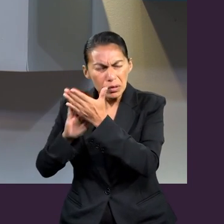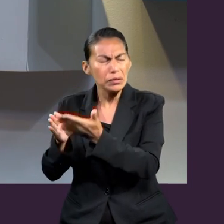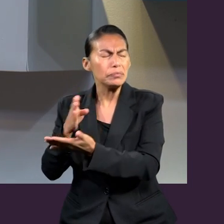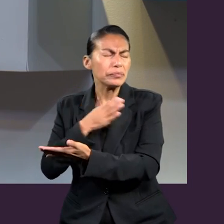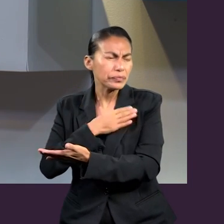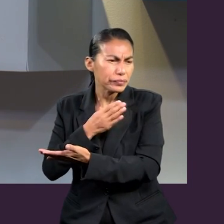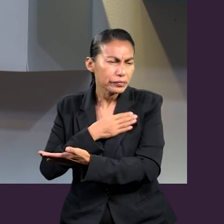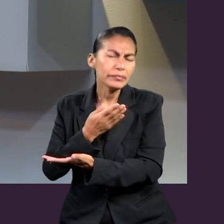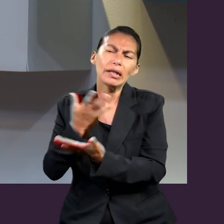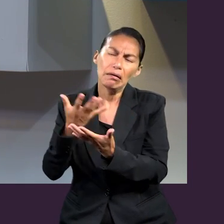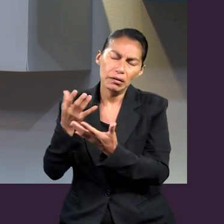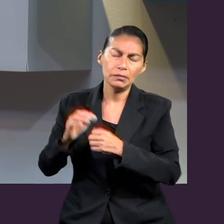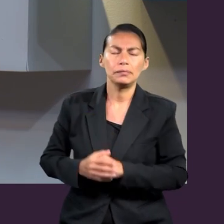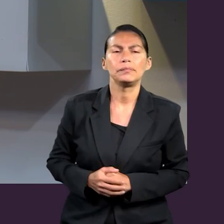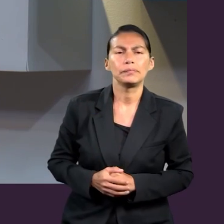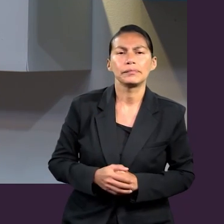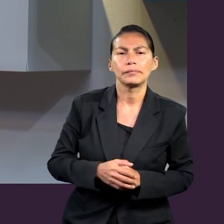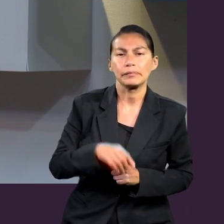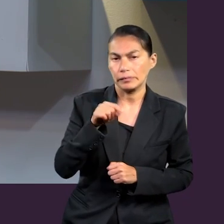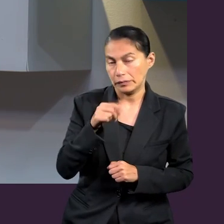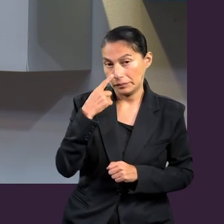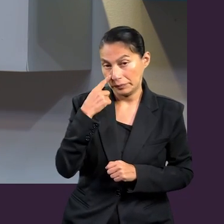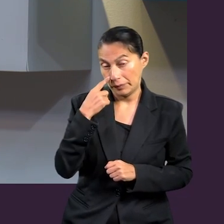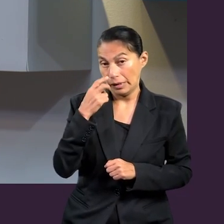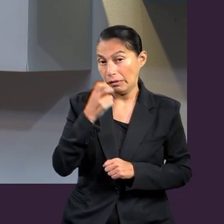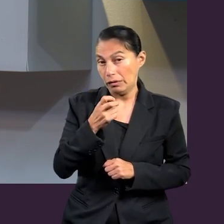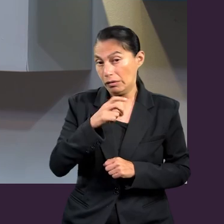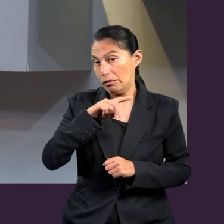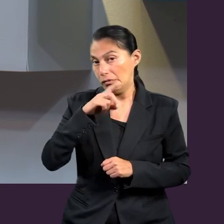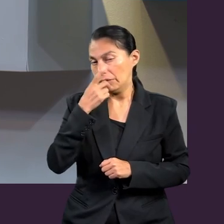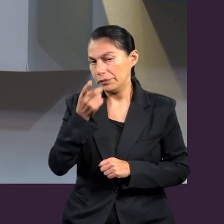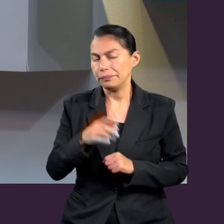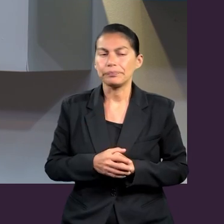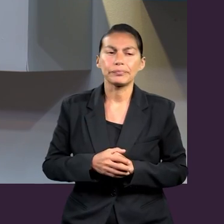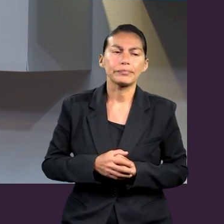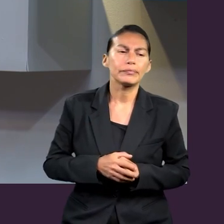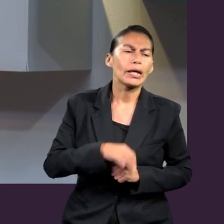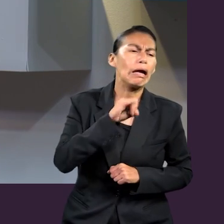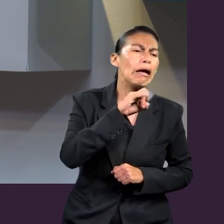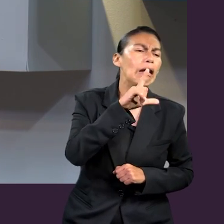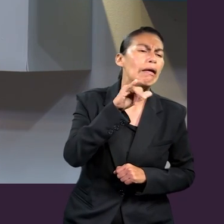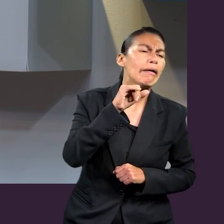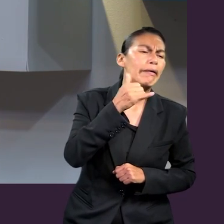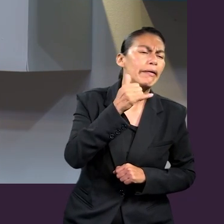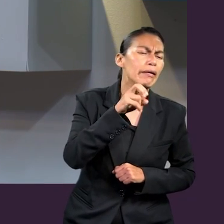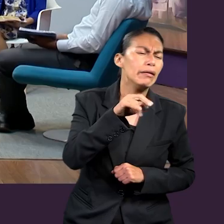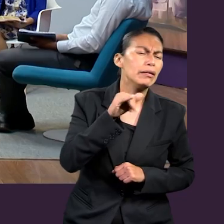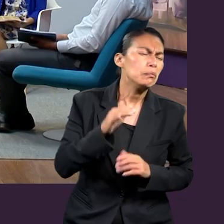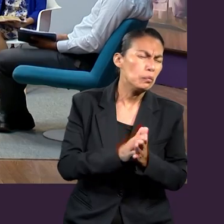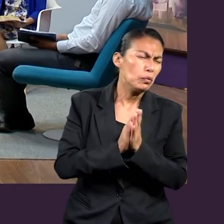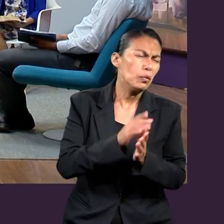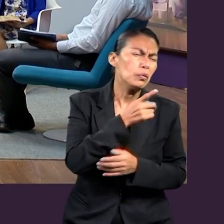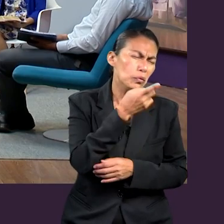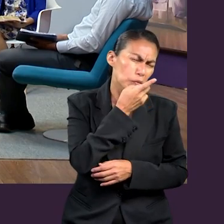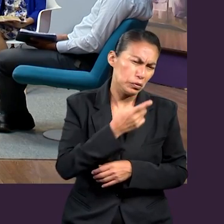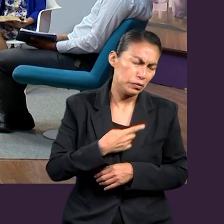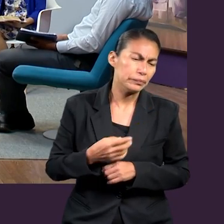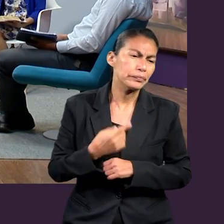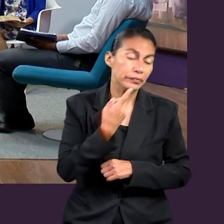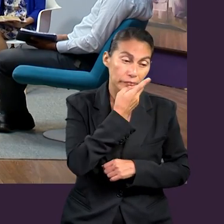mansedumbre. Hace un llamado muy interesante aquí. Entonces, luego, y Jenny, me gustaría que tú nos dijeras